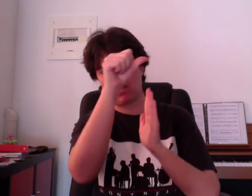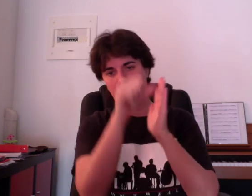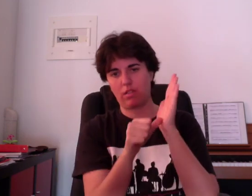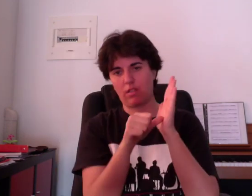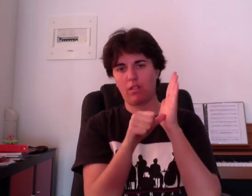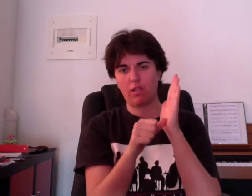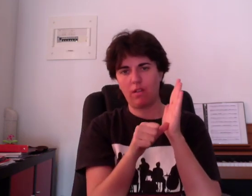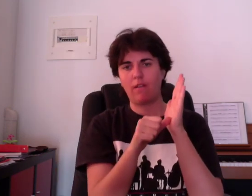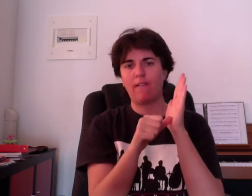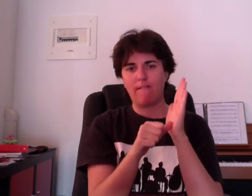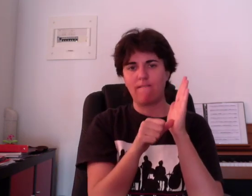ST' 501